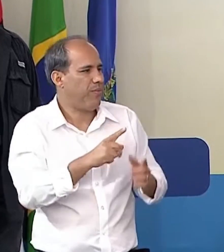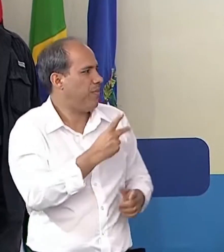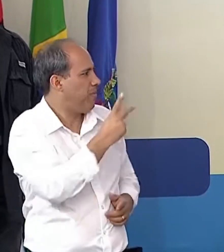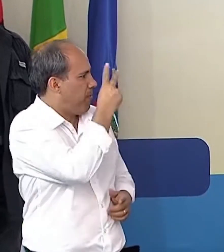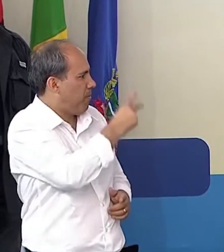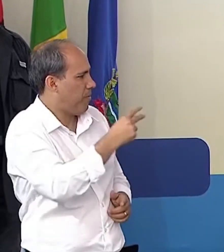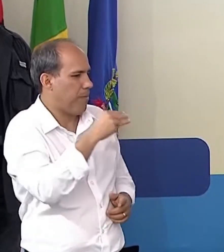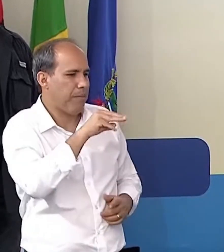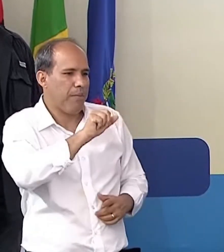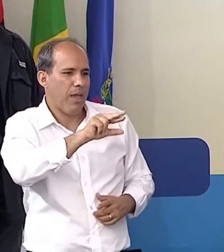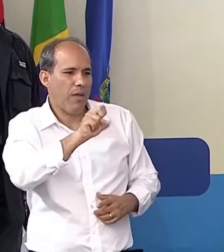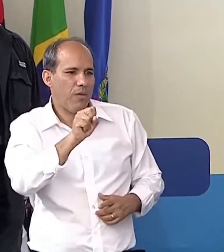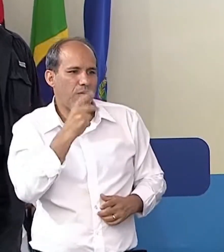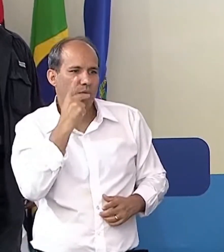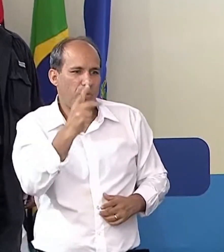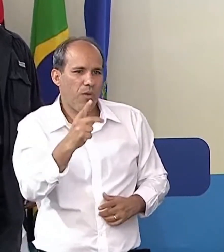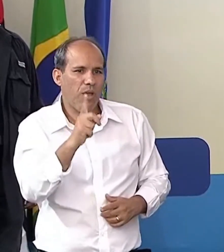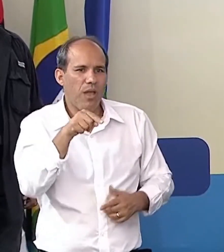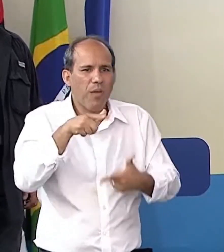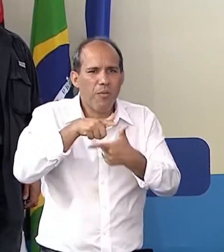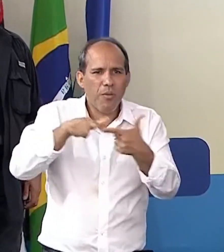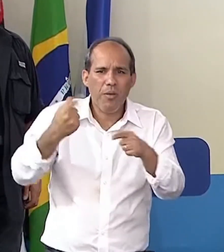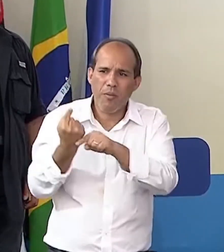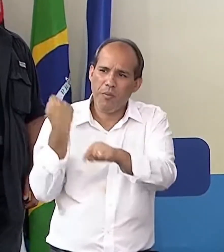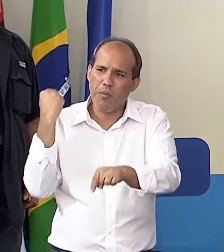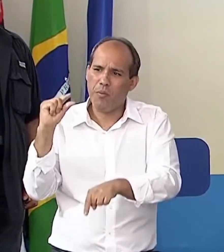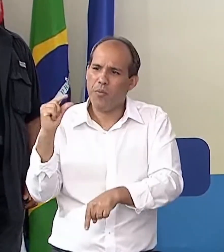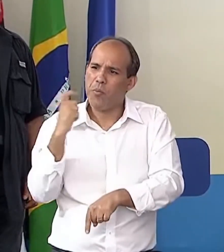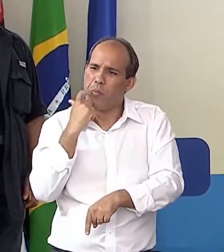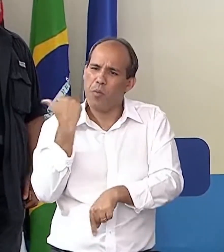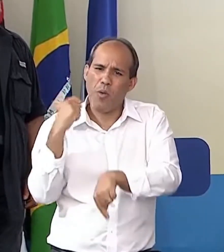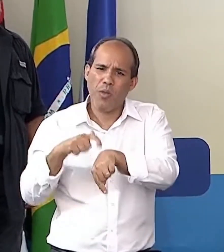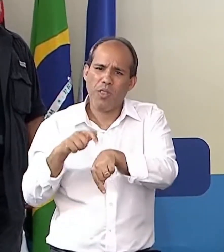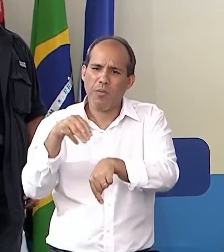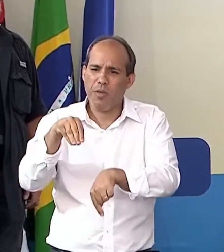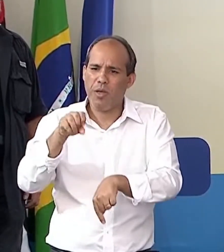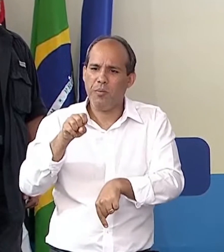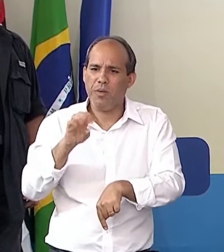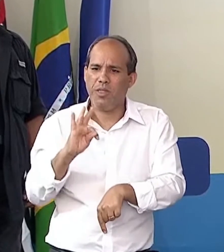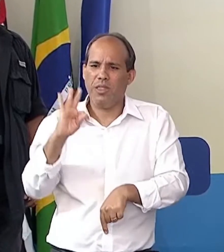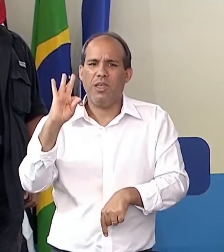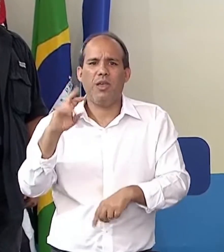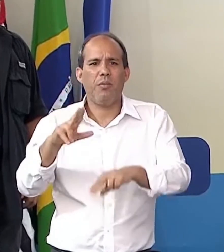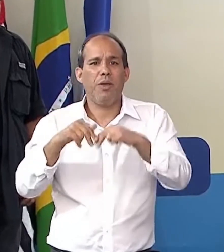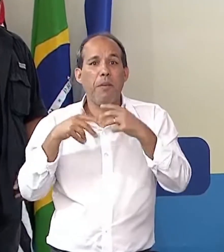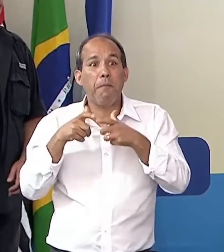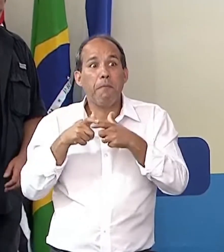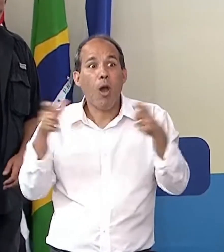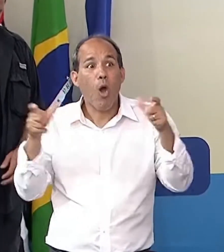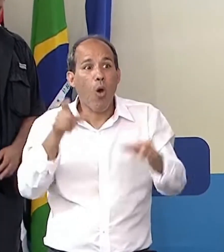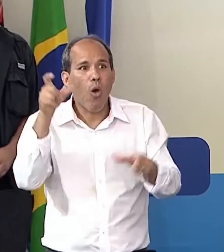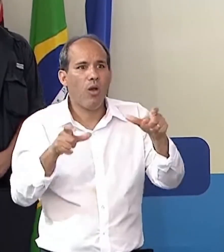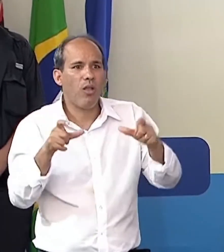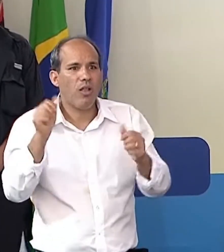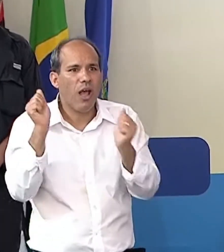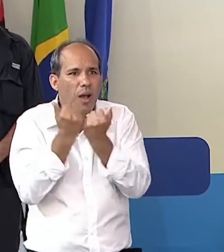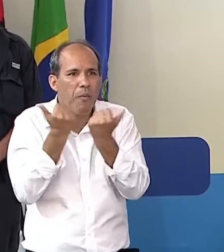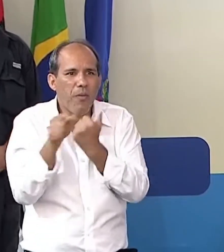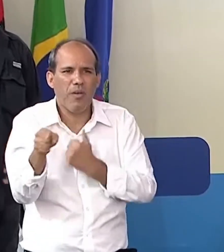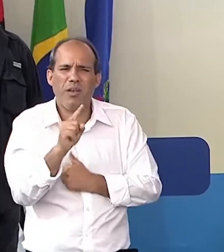Era um problema até há pouco tempo o MST. Não é a massa das pessoas que estavam no MST. Temos lá